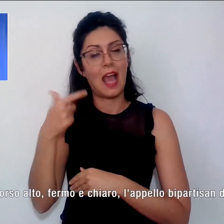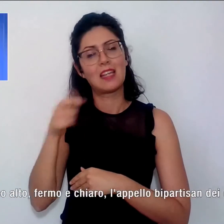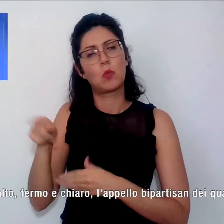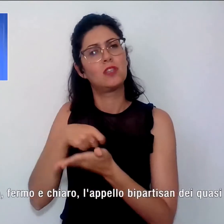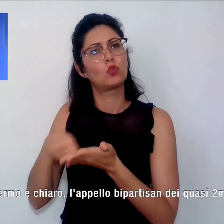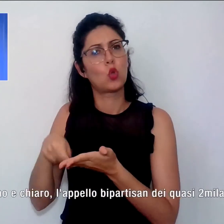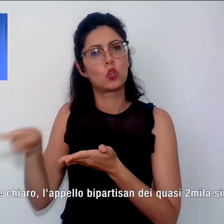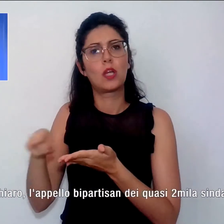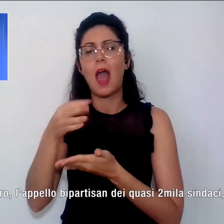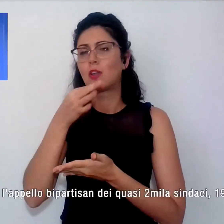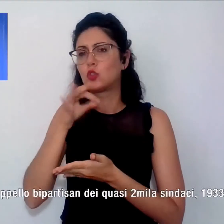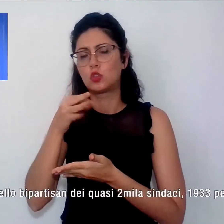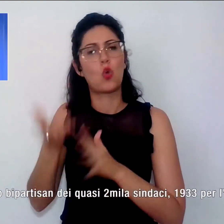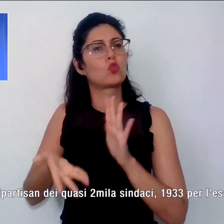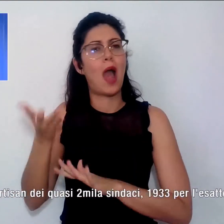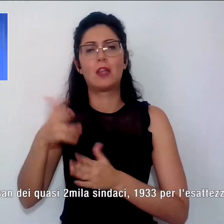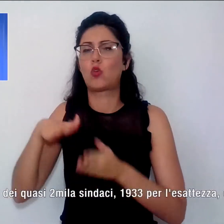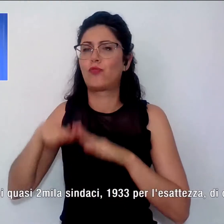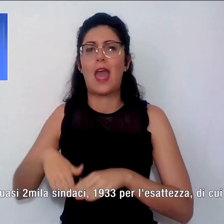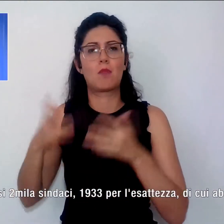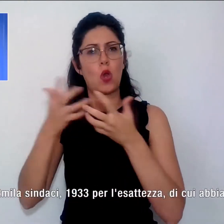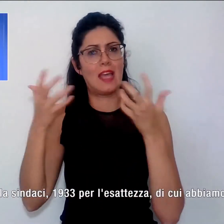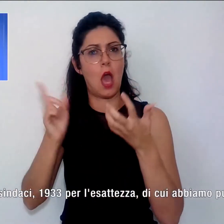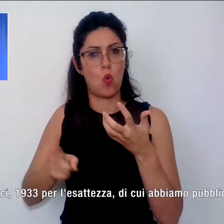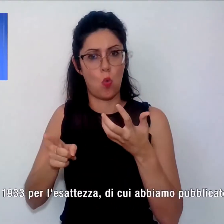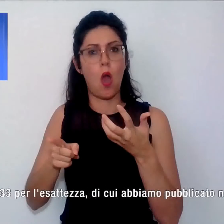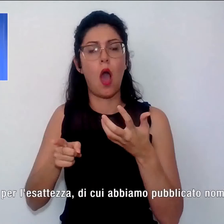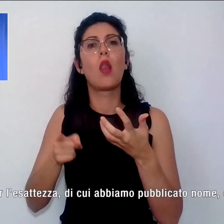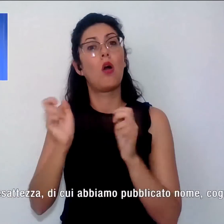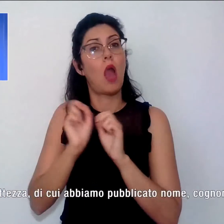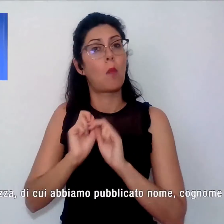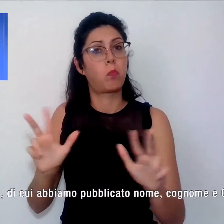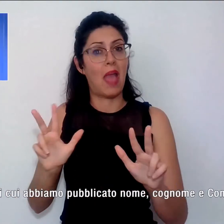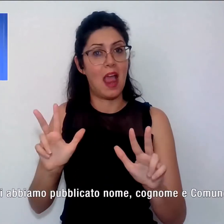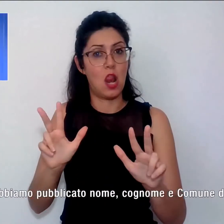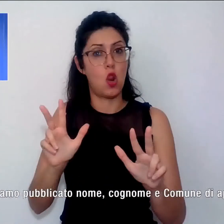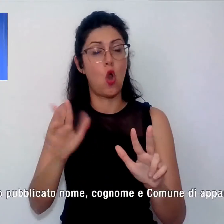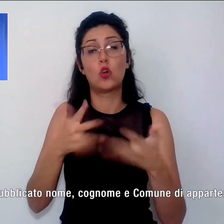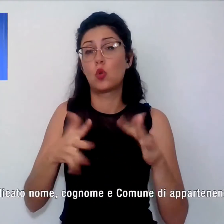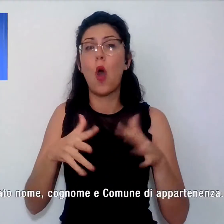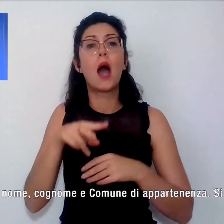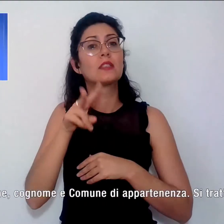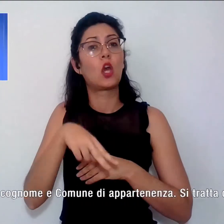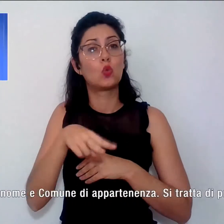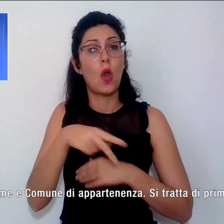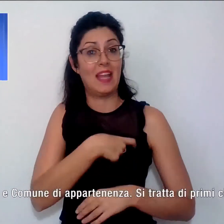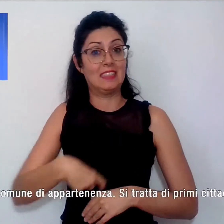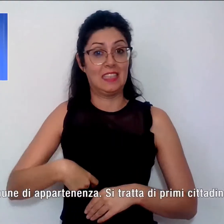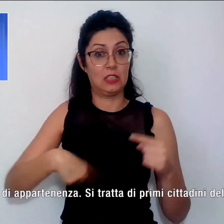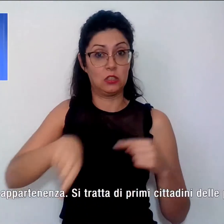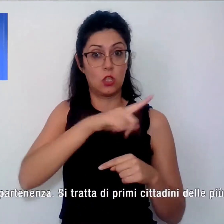discorso alto, fermo e chiaro, l'appello bipartisan dei quasi 2000 sindaci,